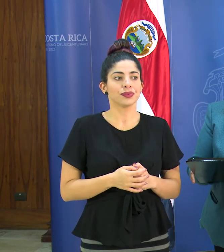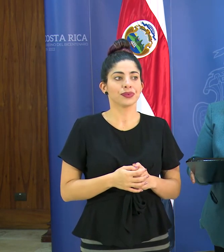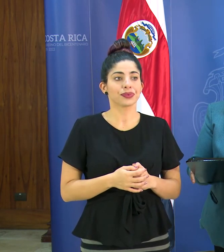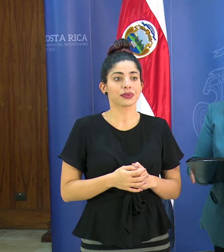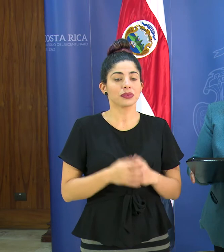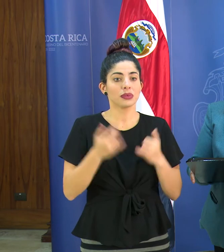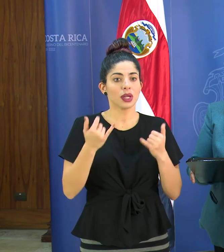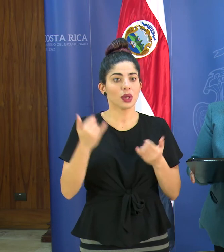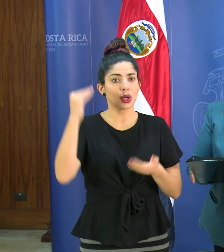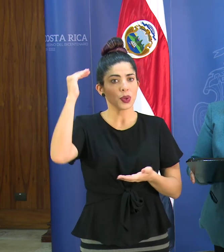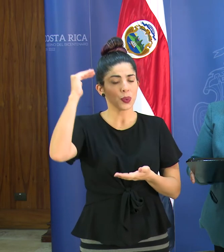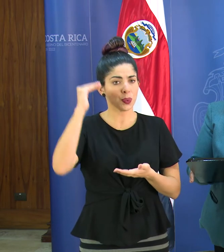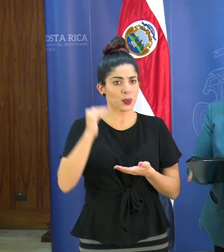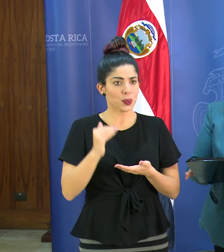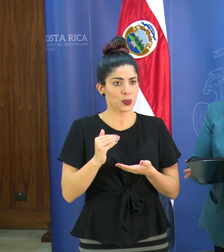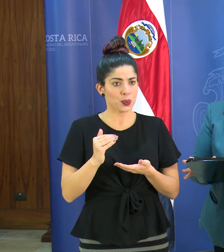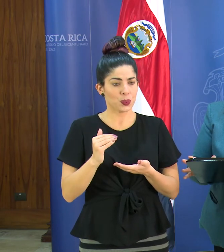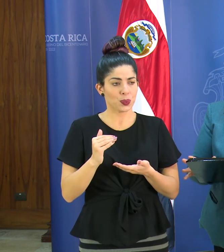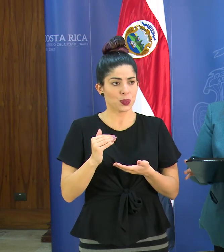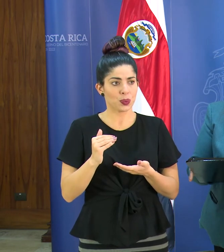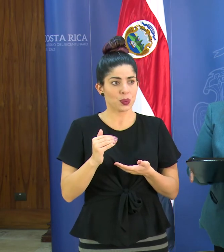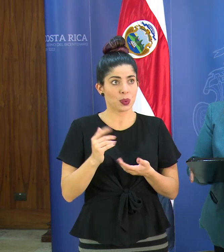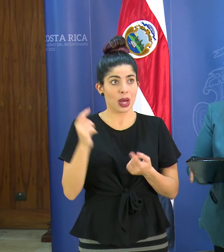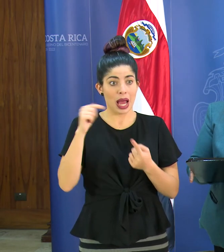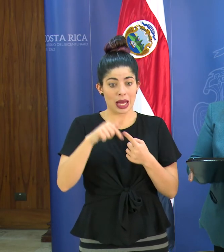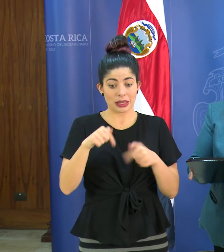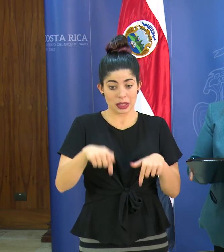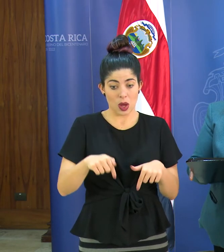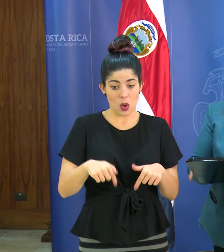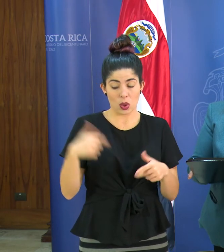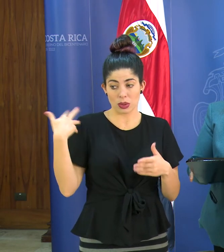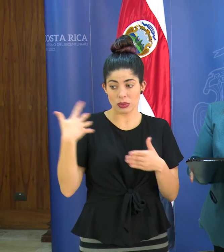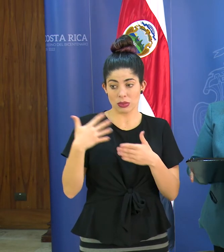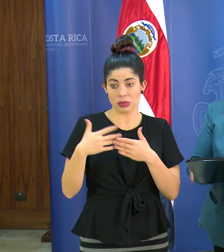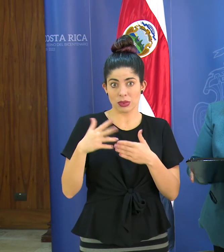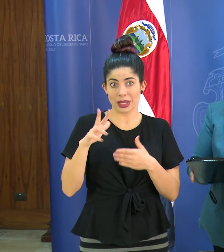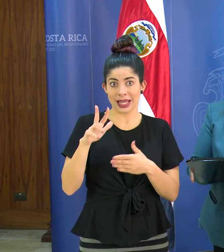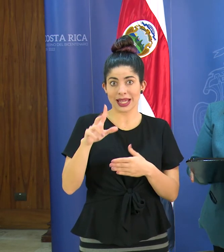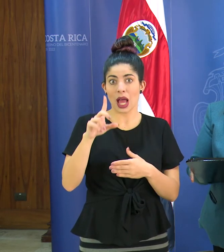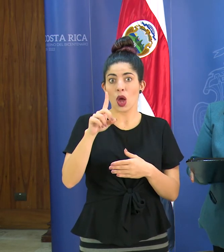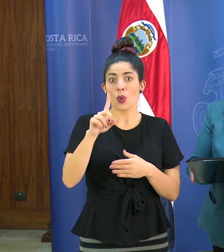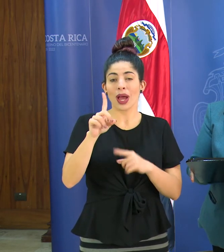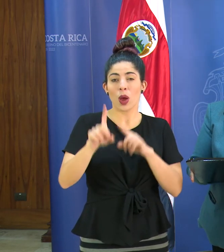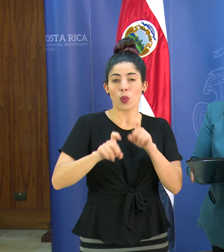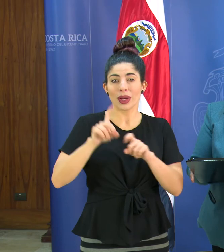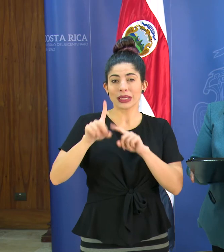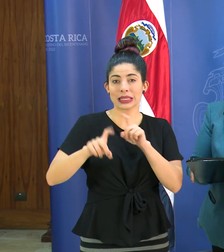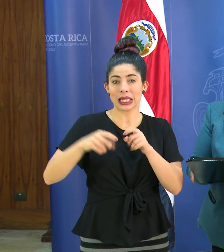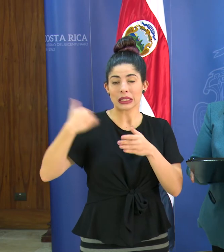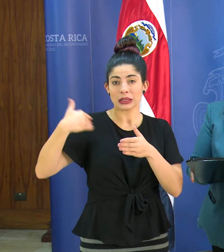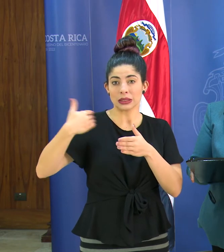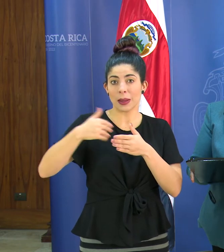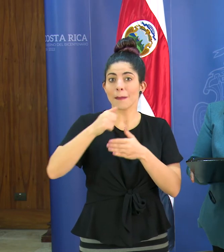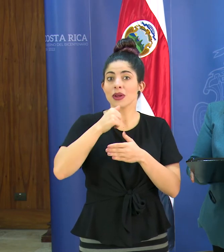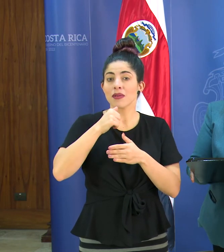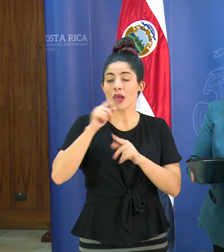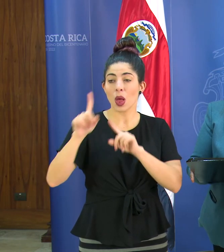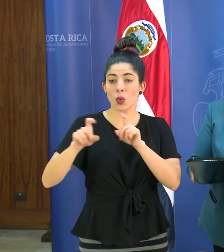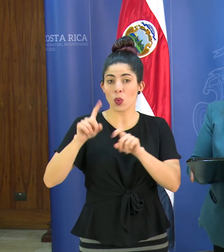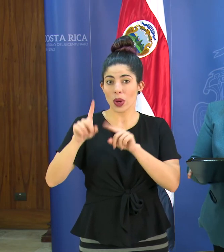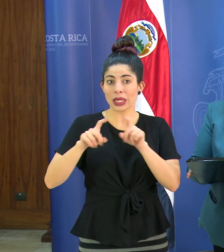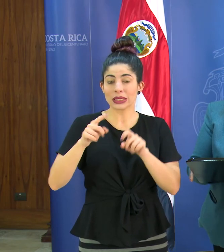disminución al día de hoy en 31 encuestas que hemos hecho al sector privado